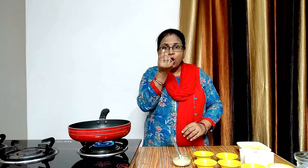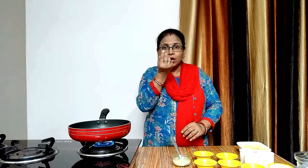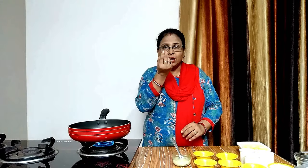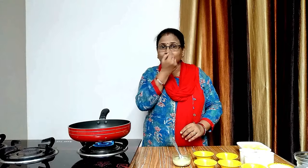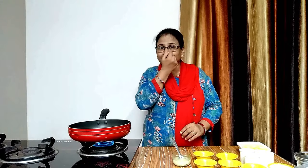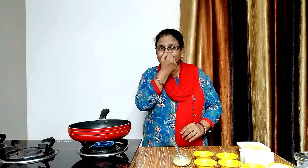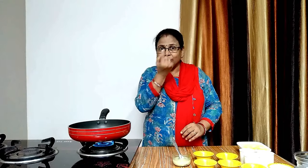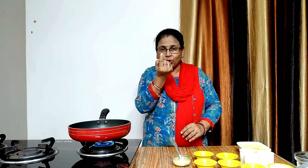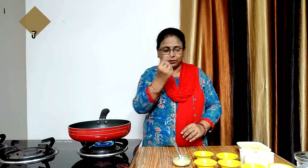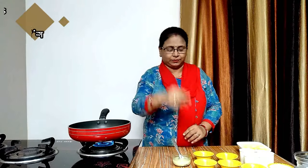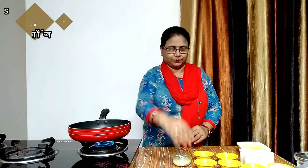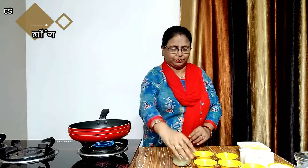पान से छे लॉंग